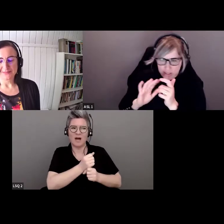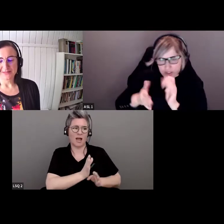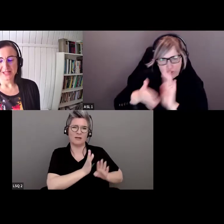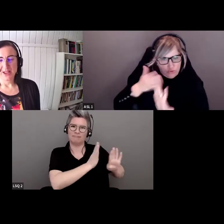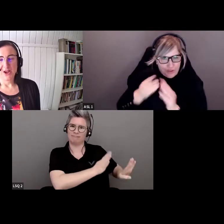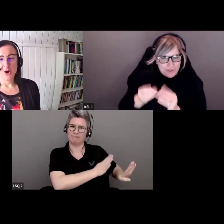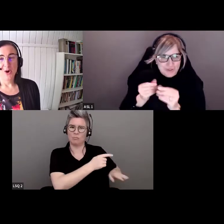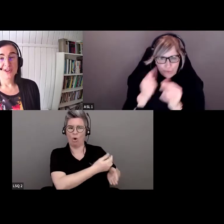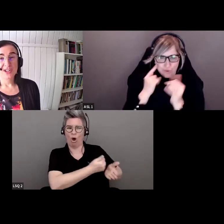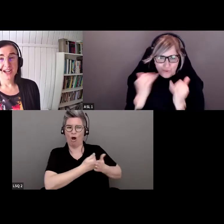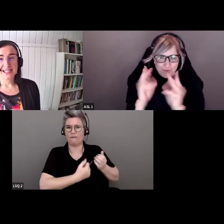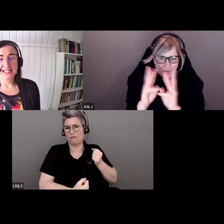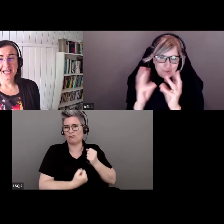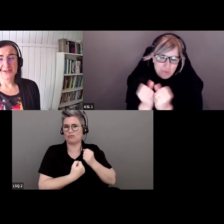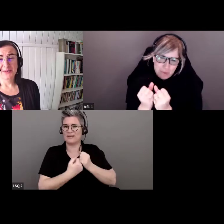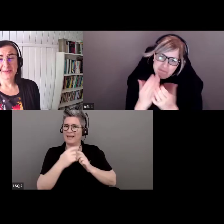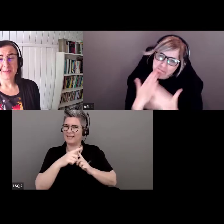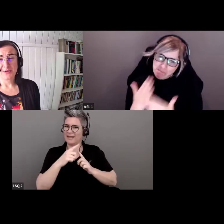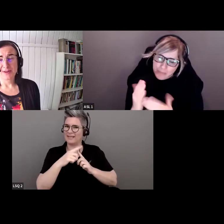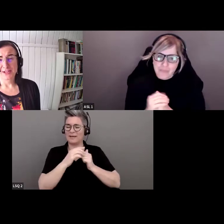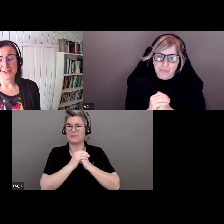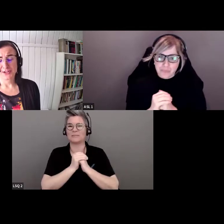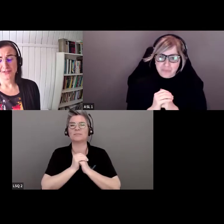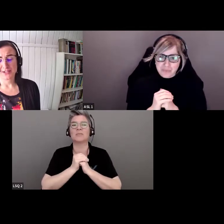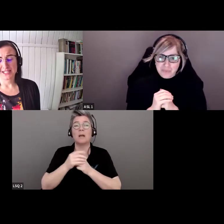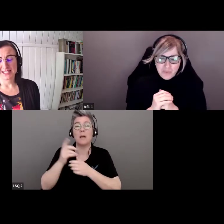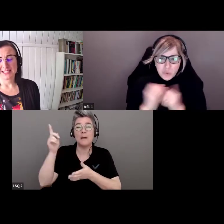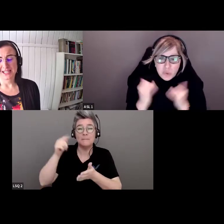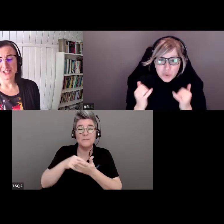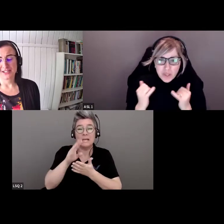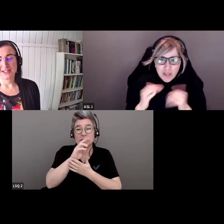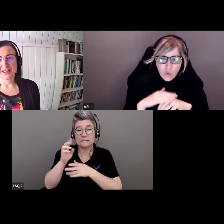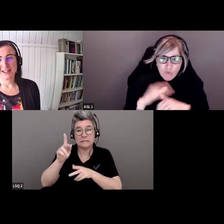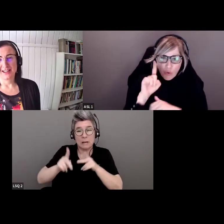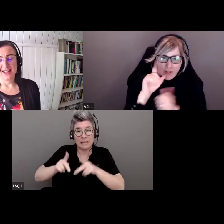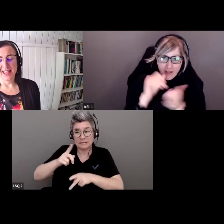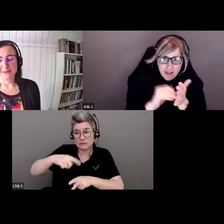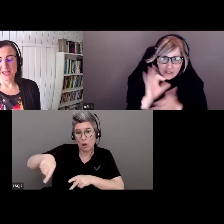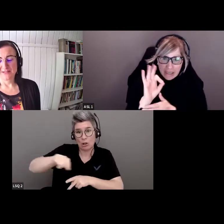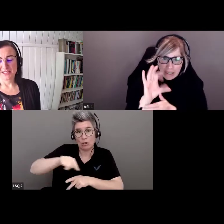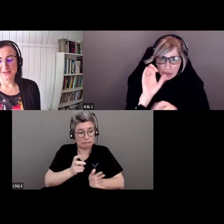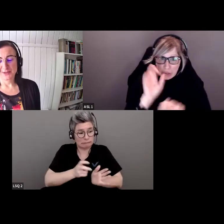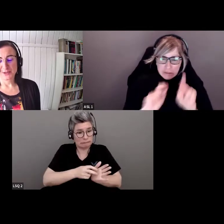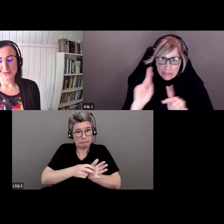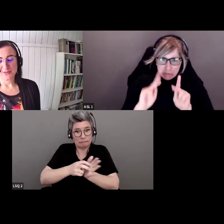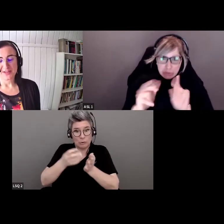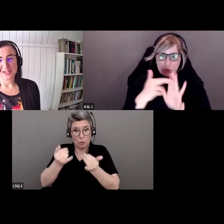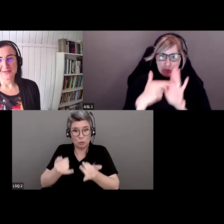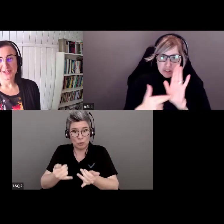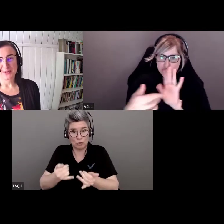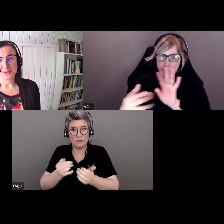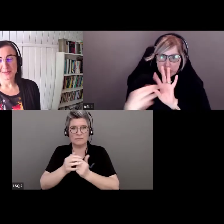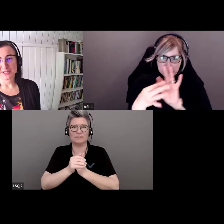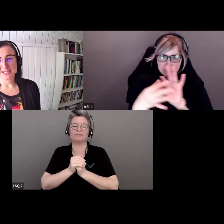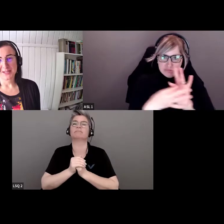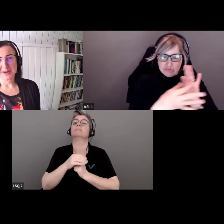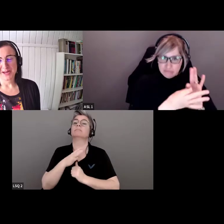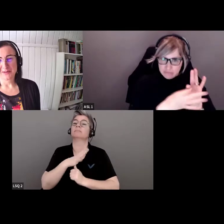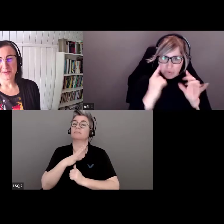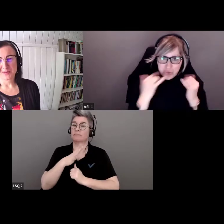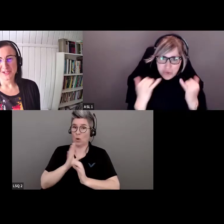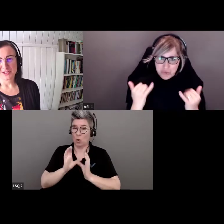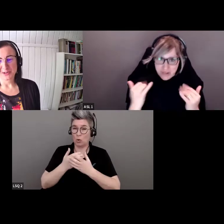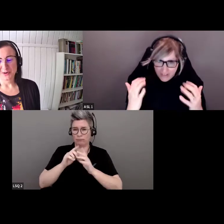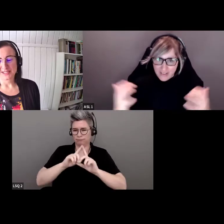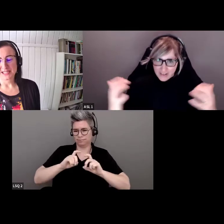pour nous offrir un soutien technique. Plus de 1600 personnes se sont inscrites à la séance d'aujourd'hui et nous avons un groupe